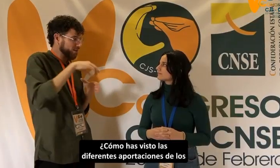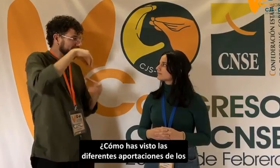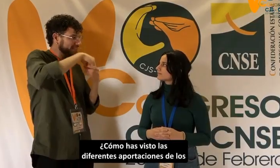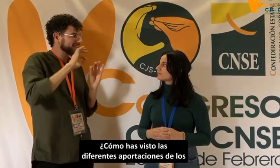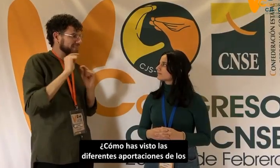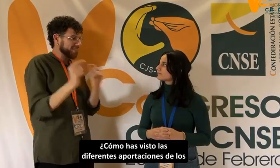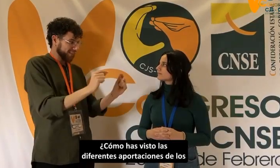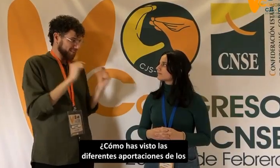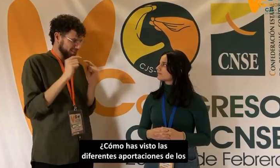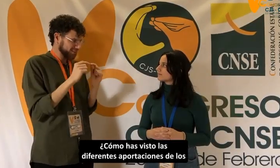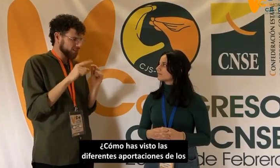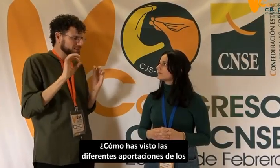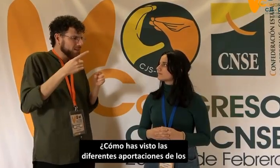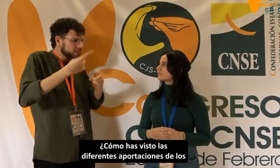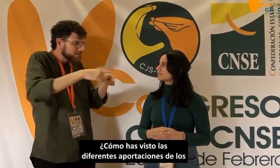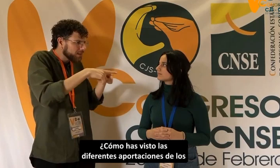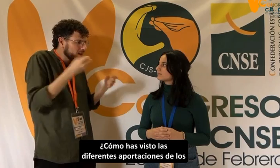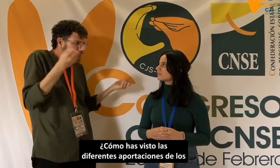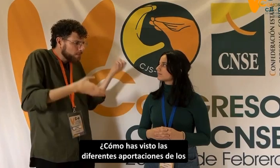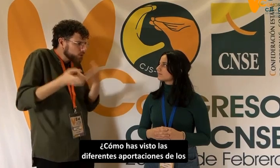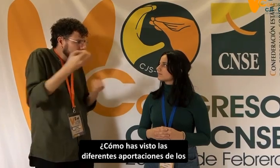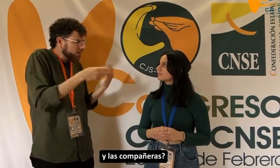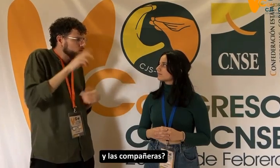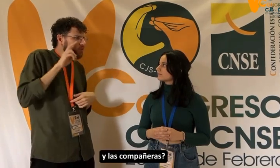diferentes aportaciones de los y las compañeras?